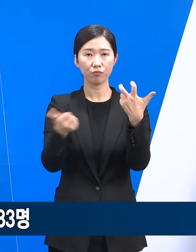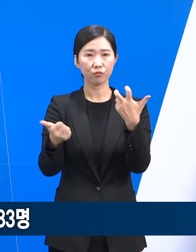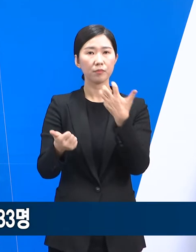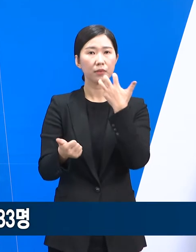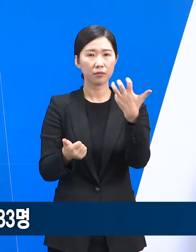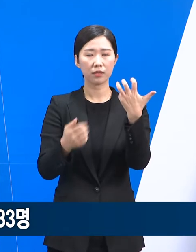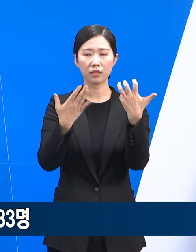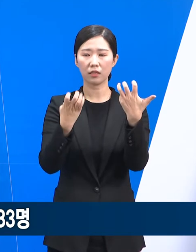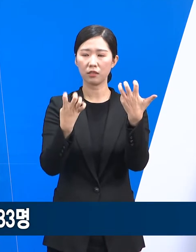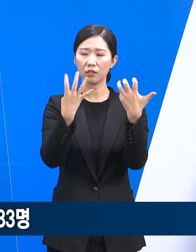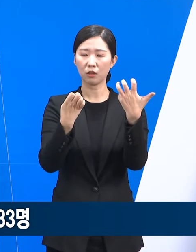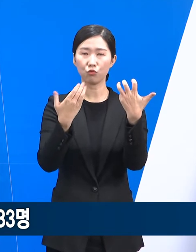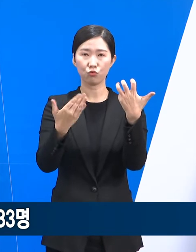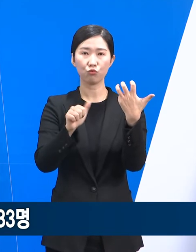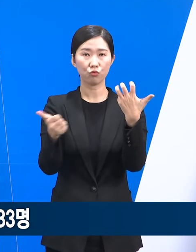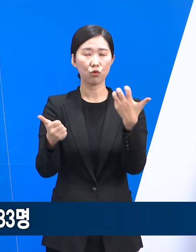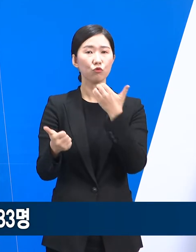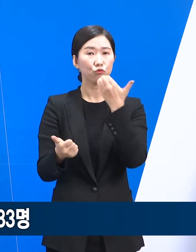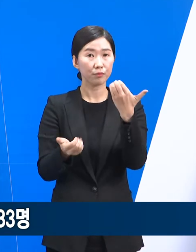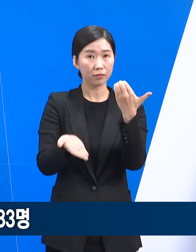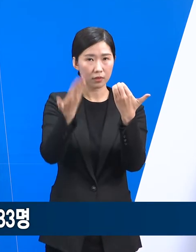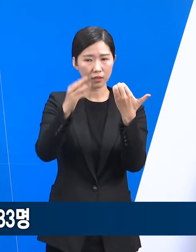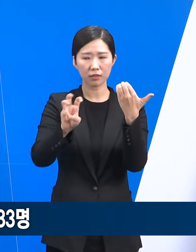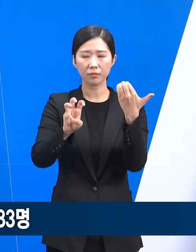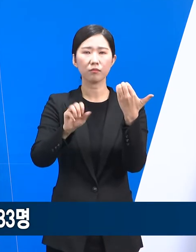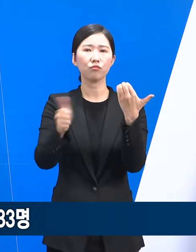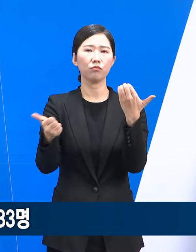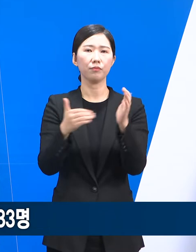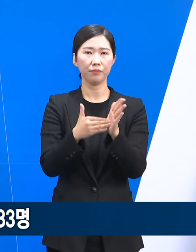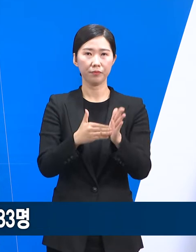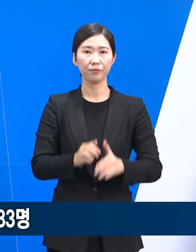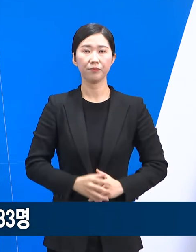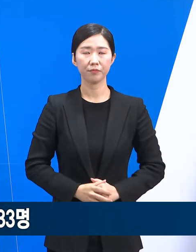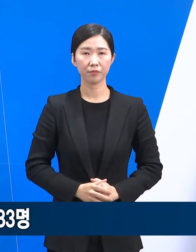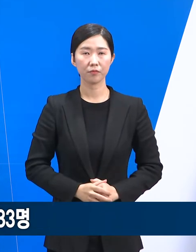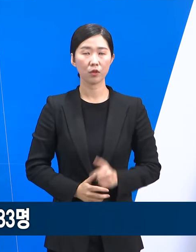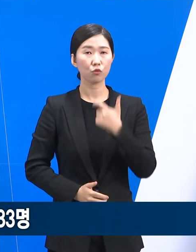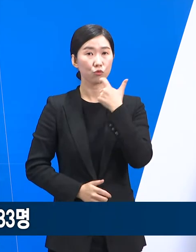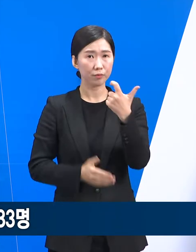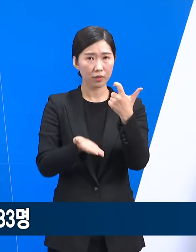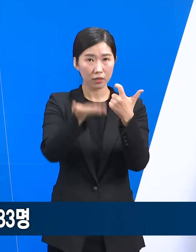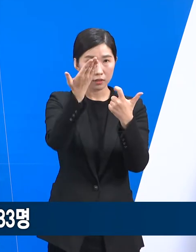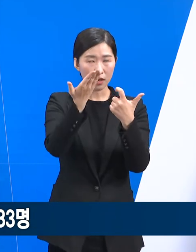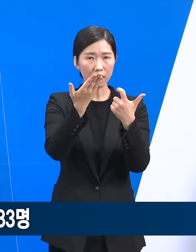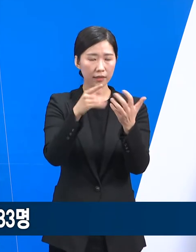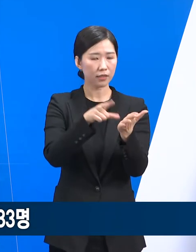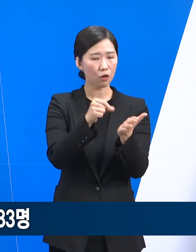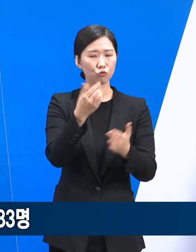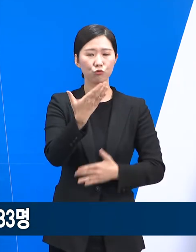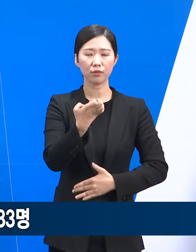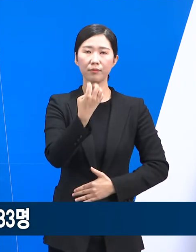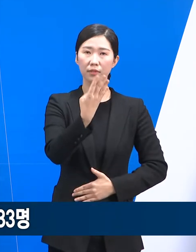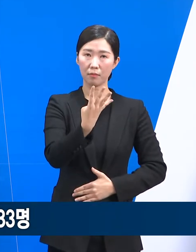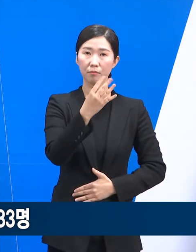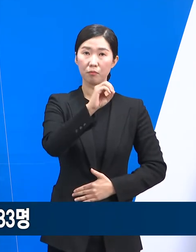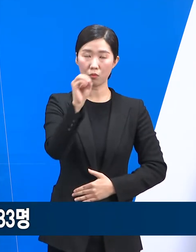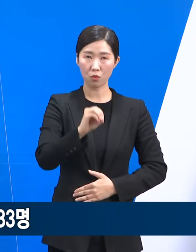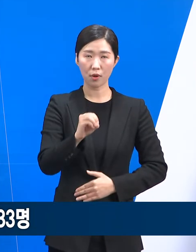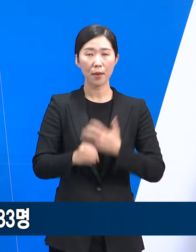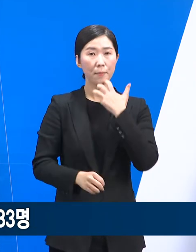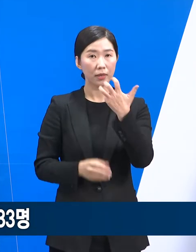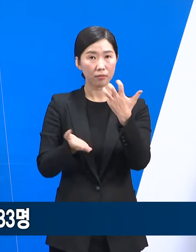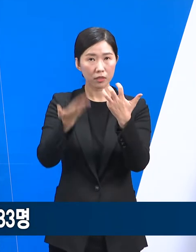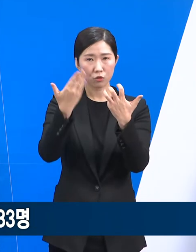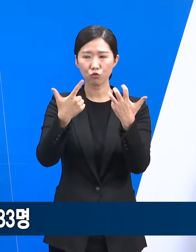49명, 90세 이상 30명으로 나타났습니다. 60세 이상이 94%, 80세 이상이 62